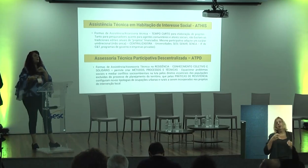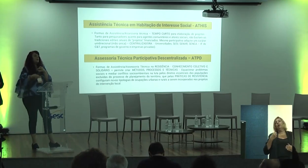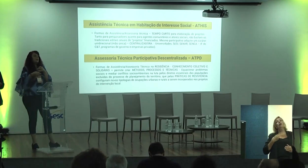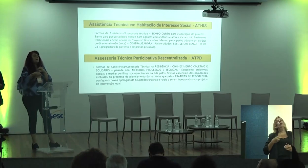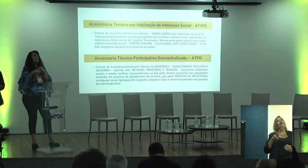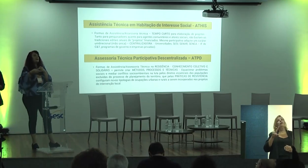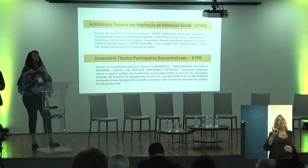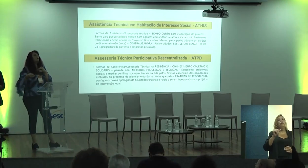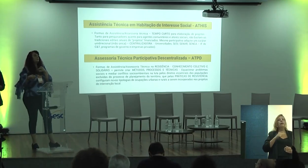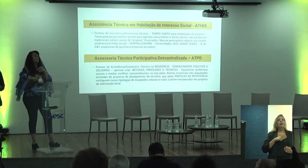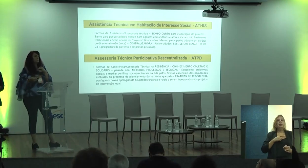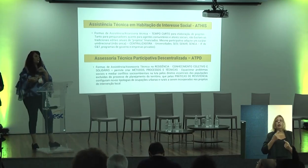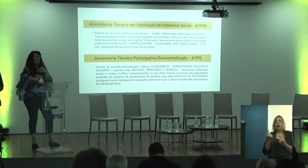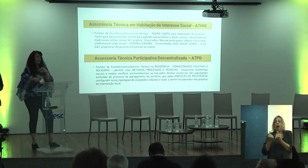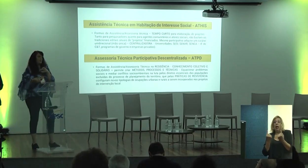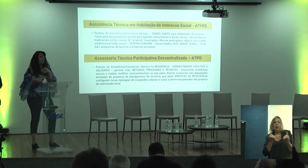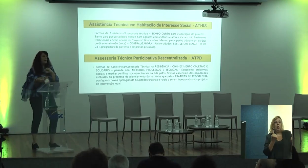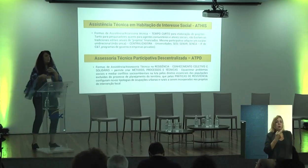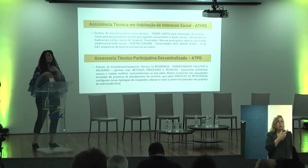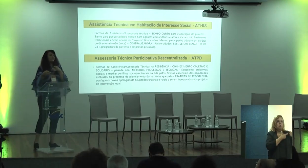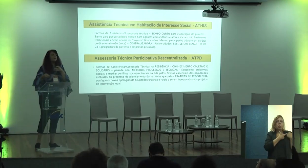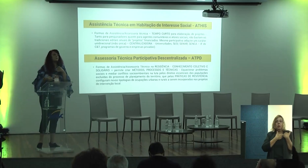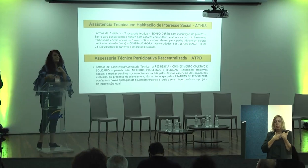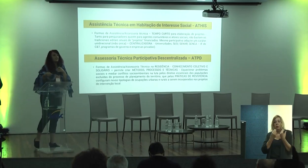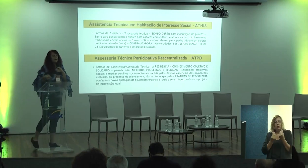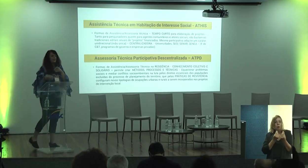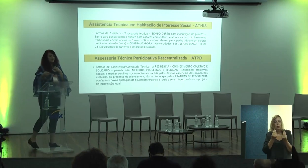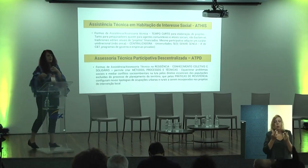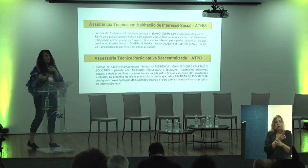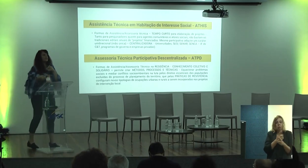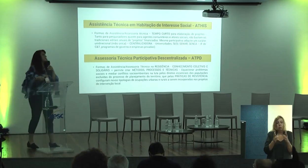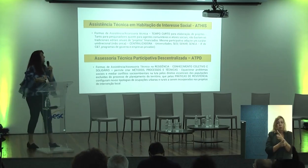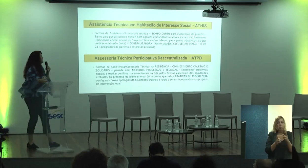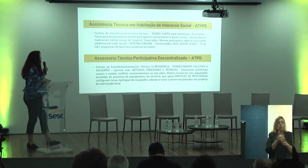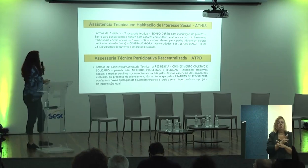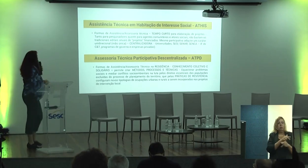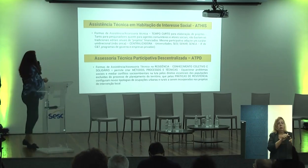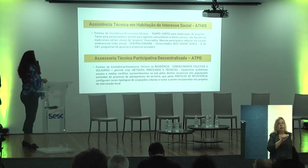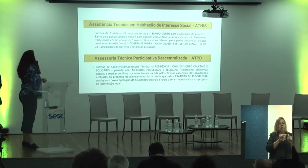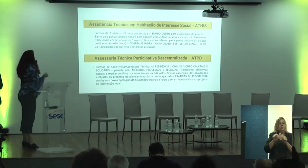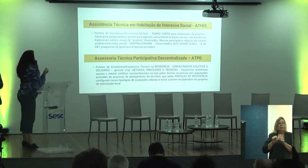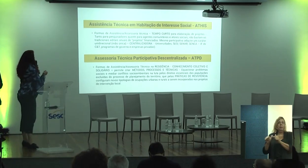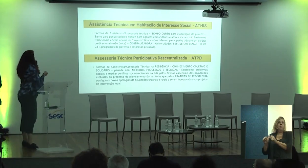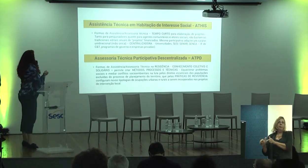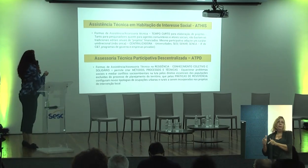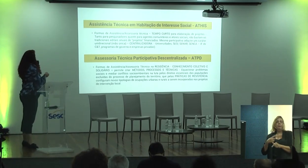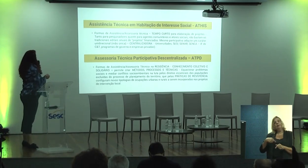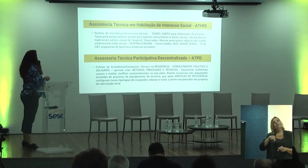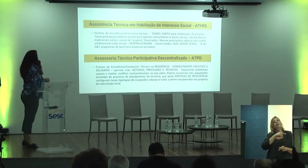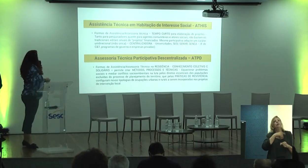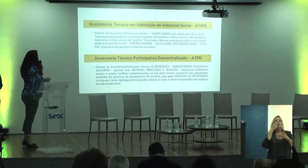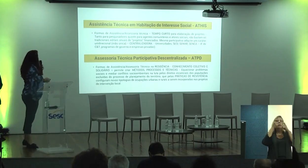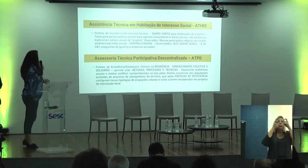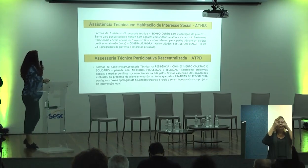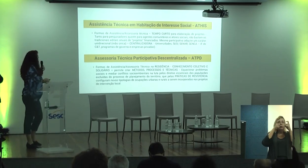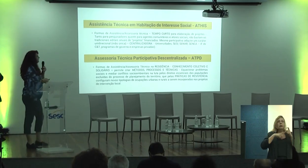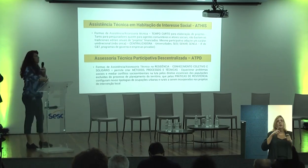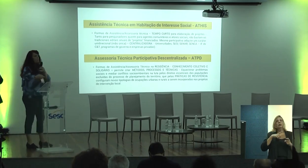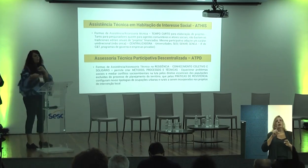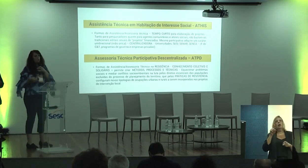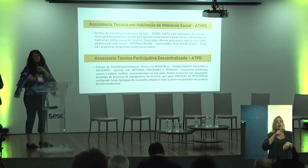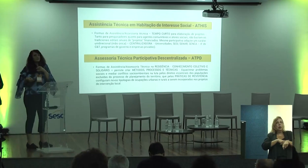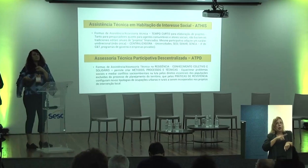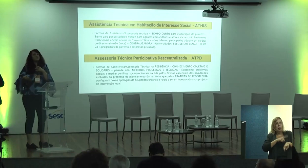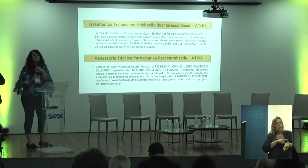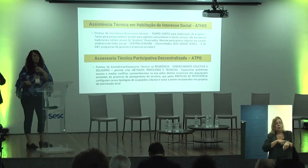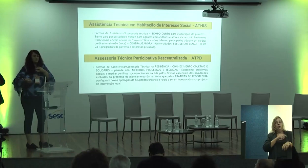cuidado aí. O que cada um vai atuar? Como que a gente vai interrelacionar essas ações? Então, a nossa preocupação é passar de